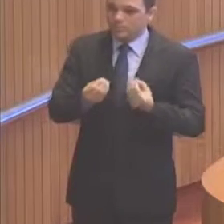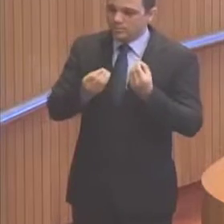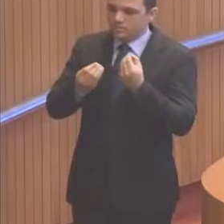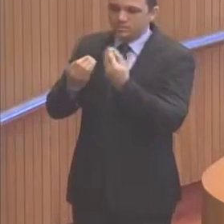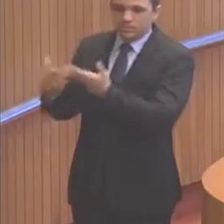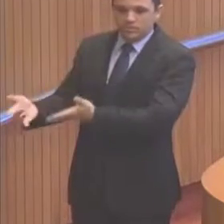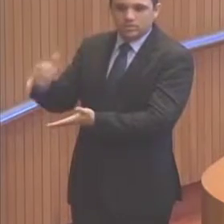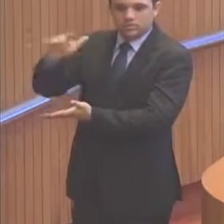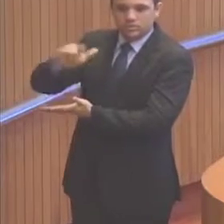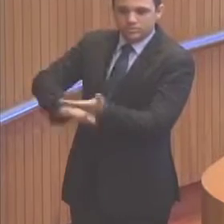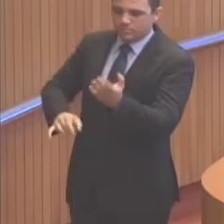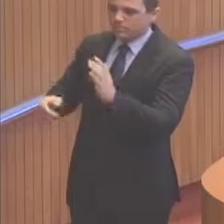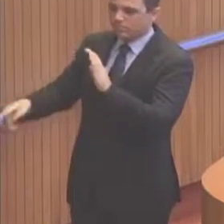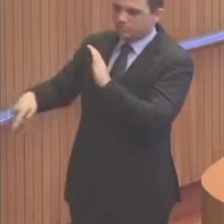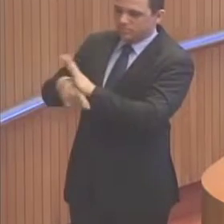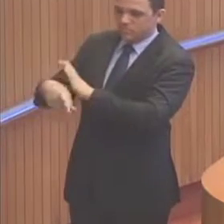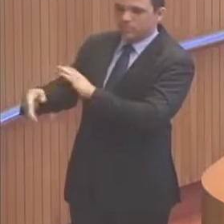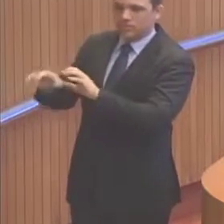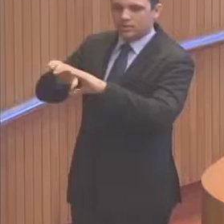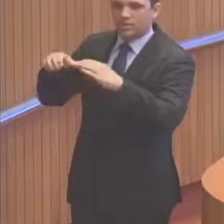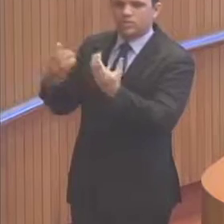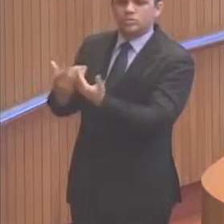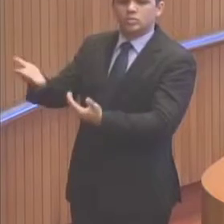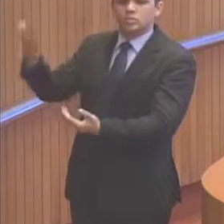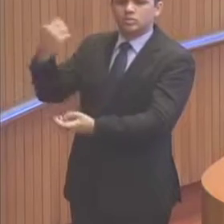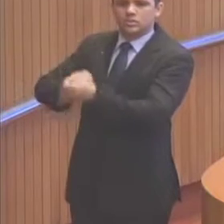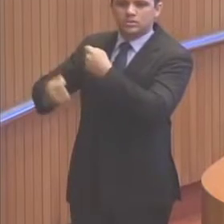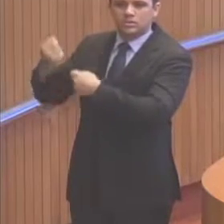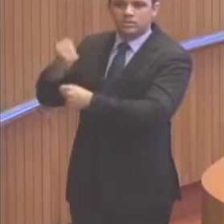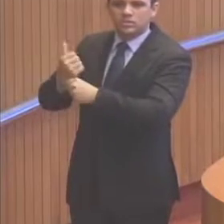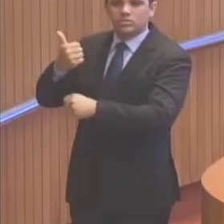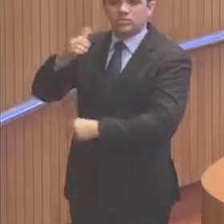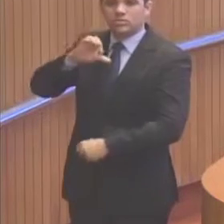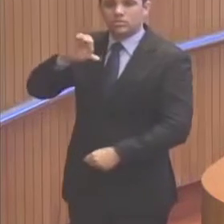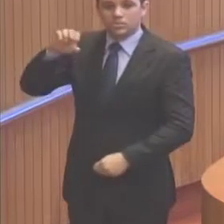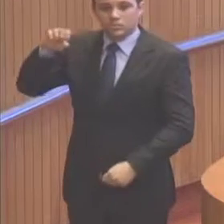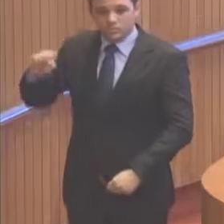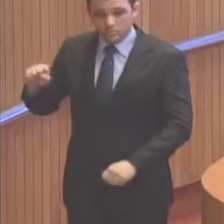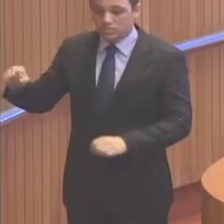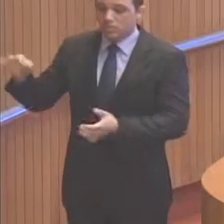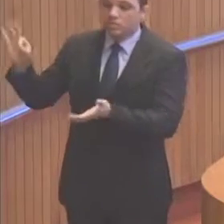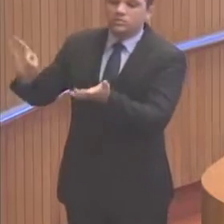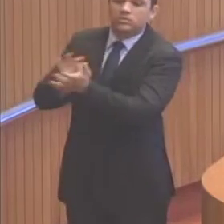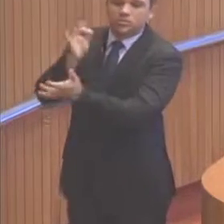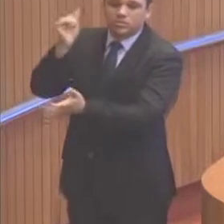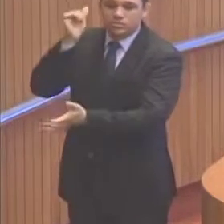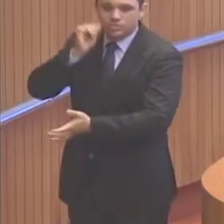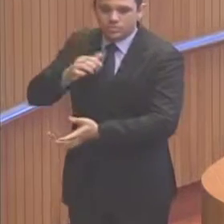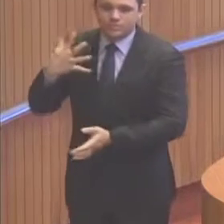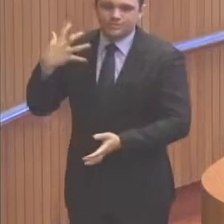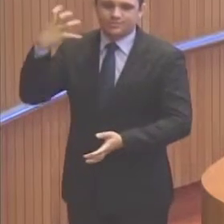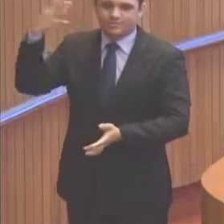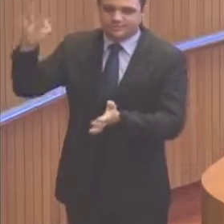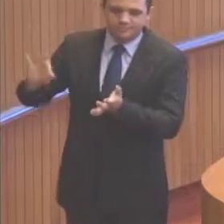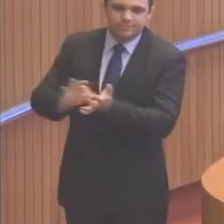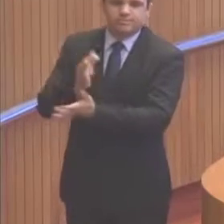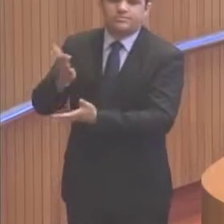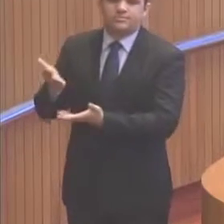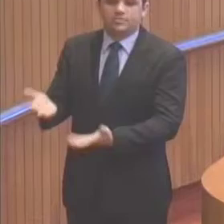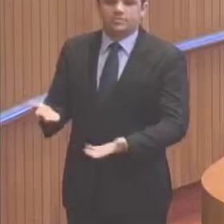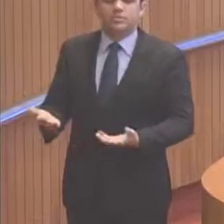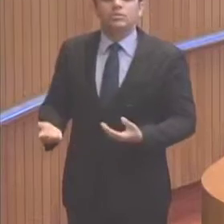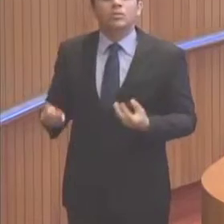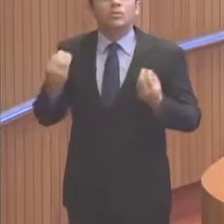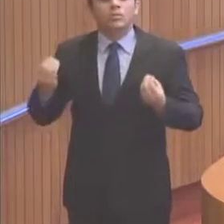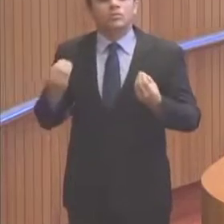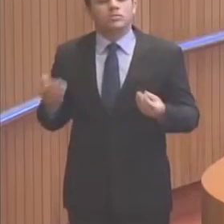comunidades desde 1998, assinado pela governadora Rosiana Sarney. Então, como